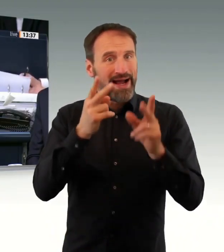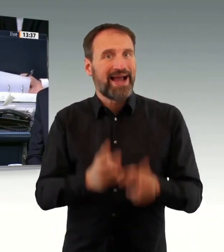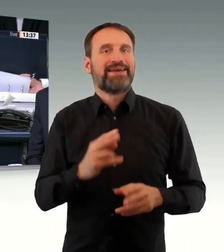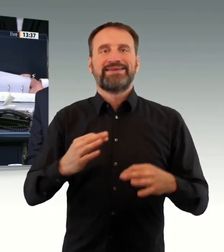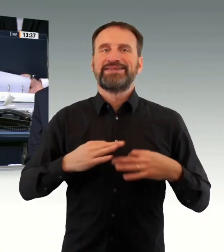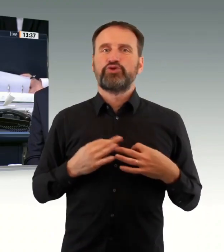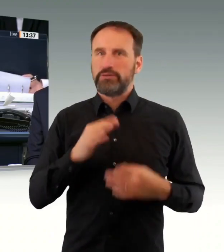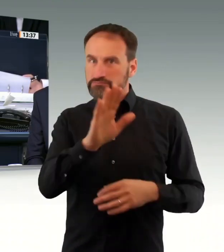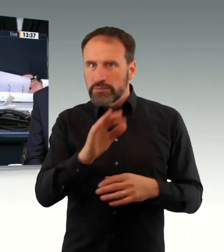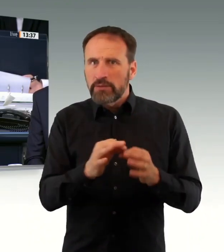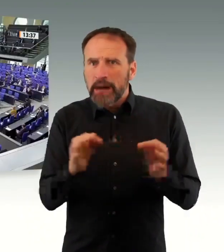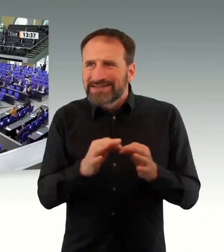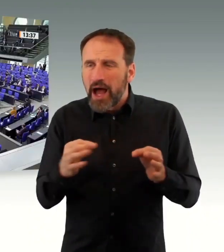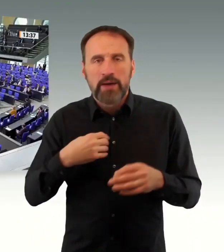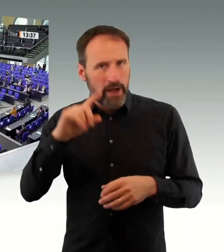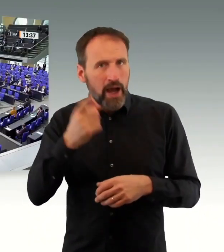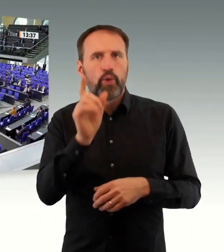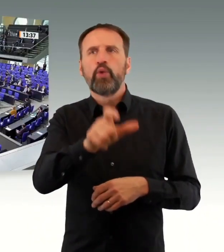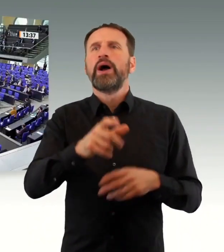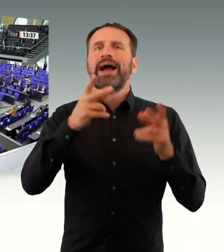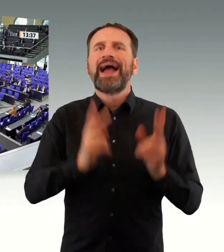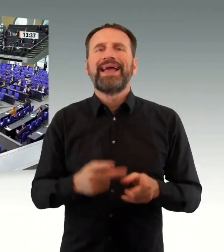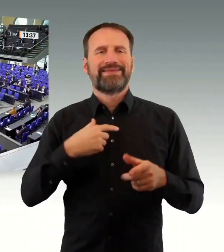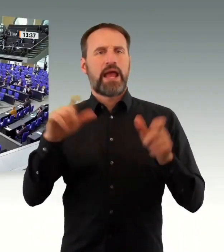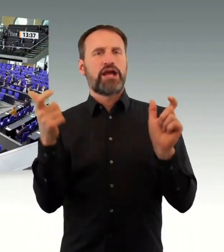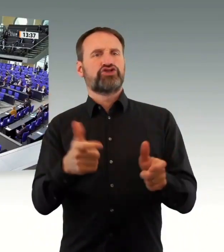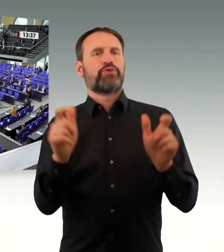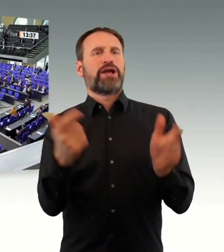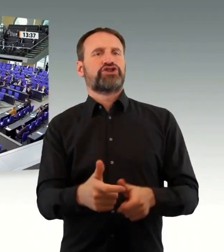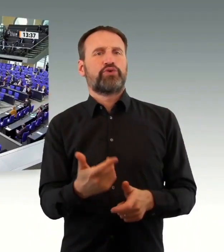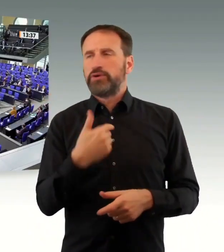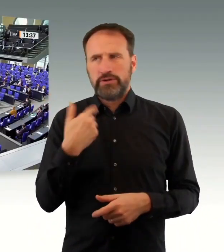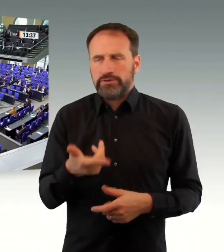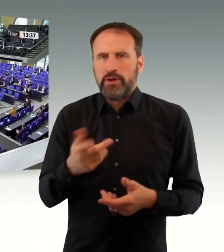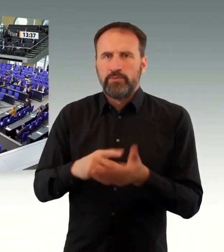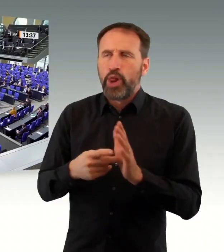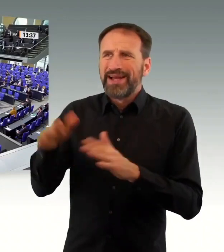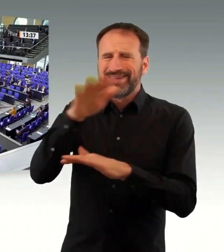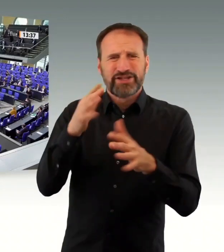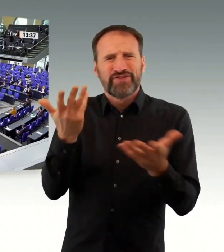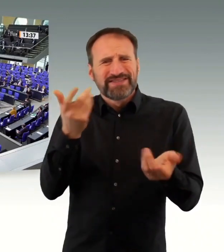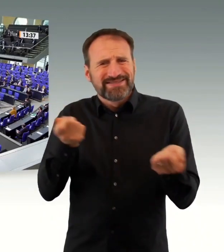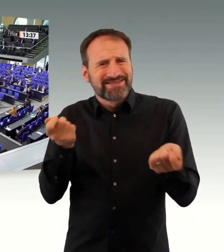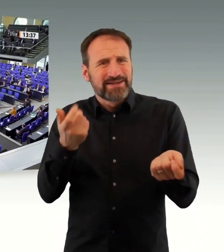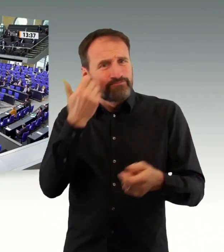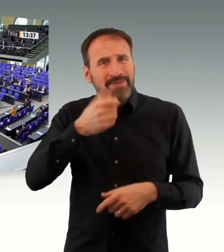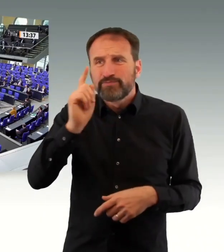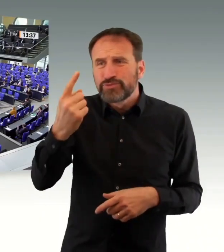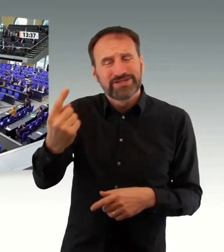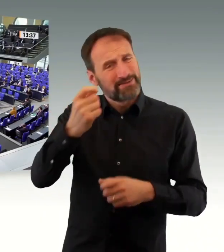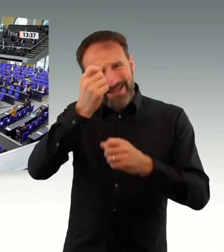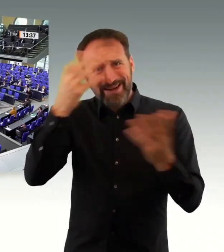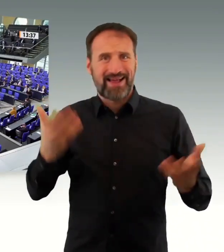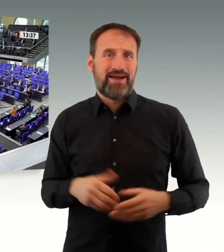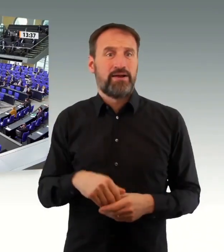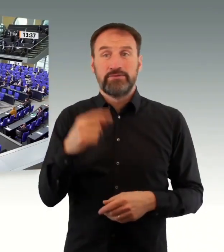Luczak, Sie haben gerade gesagt, dass die Hospitalisierungsrate unter den Kleinkindern sehr hoch ist. Das ist durchaus richtig, und das ist seit einigen